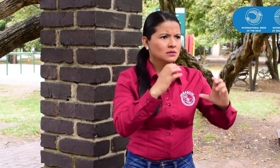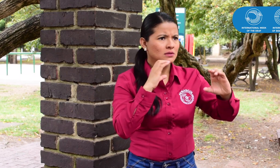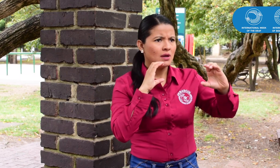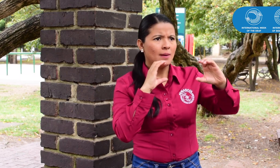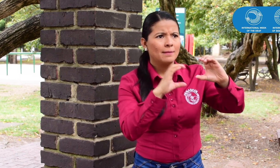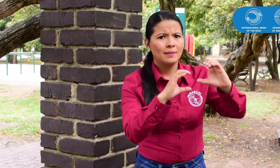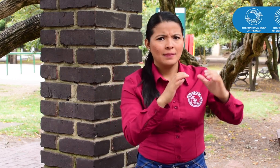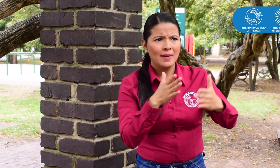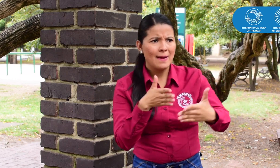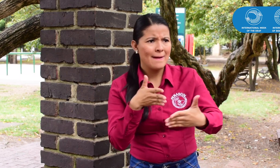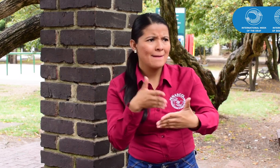comunicativa.